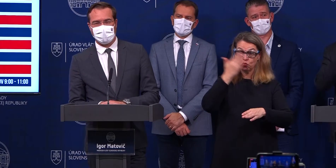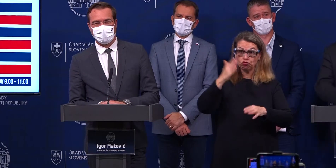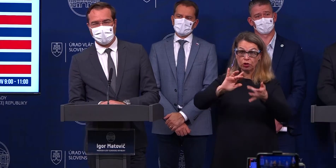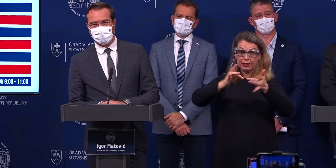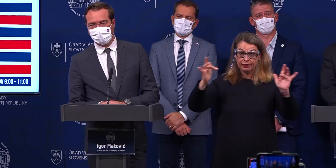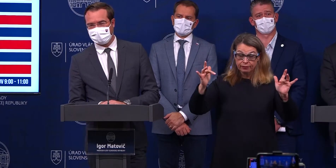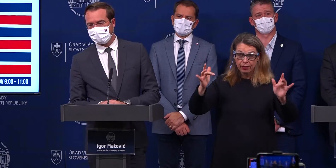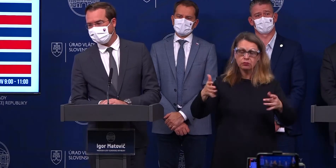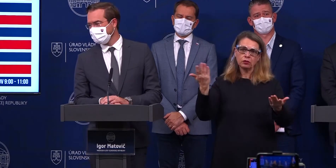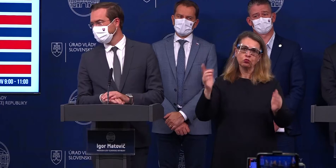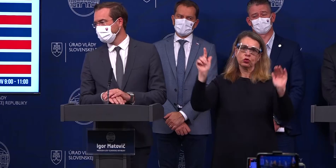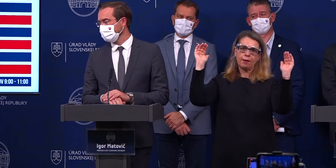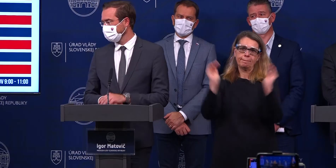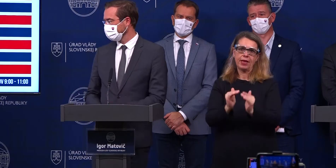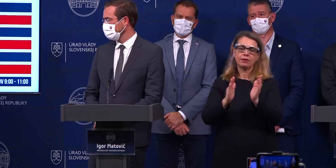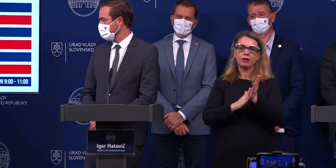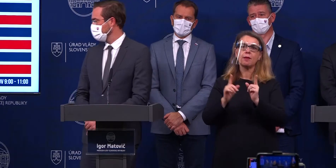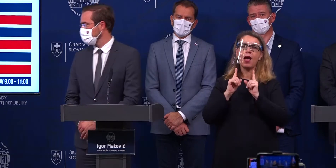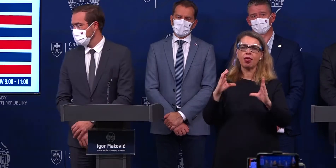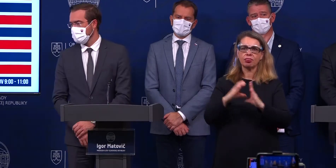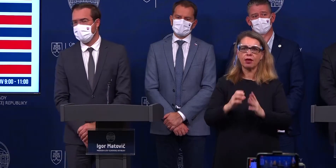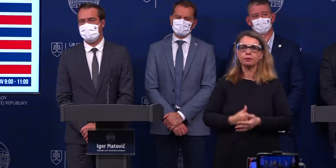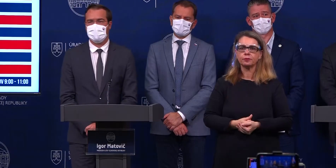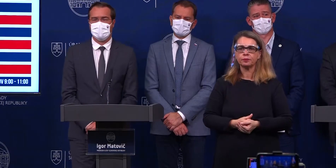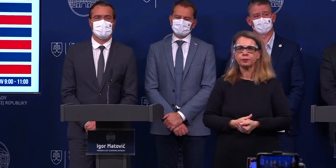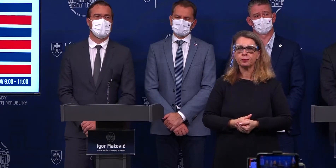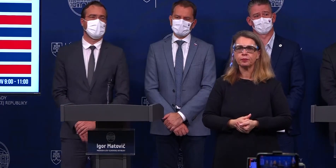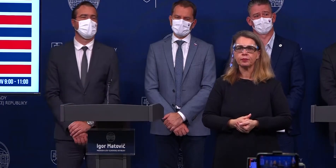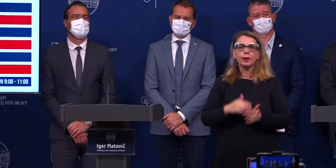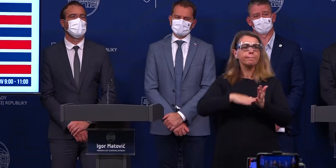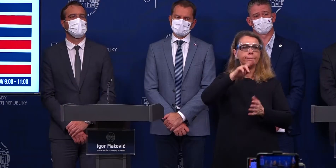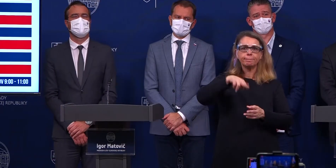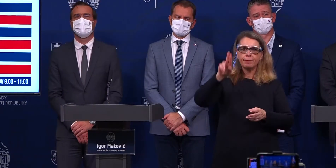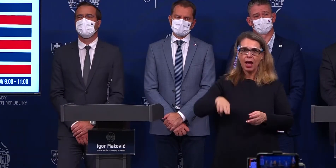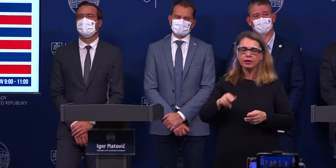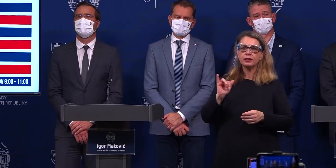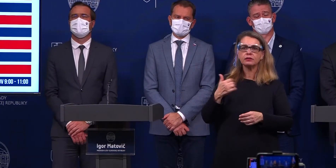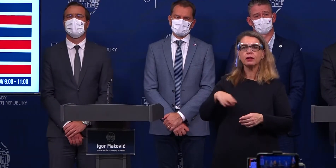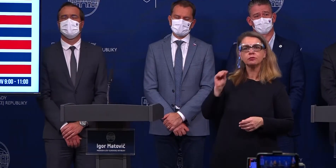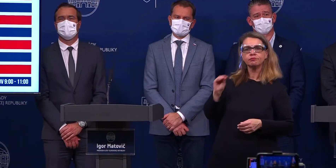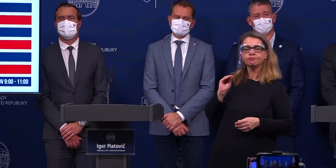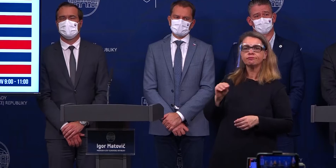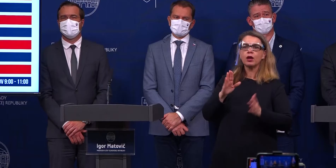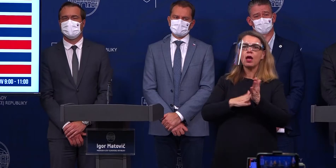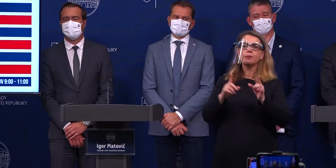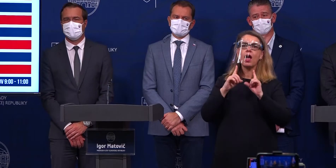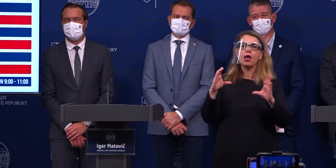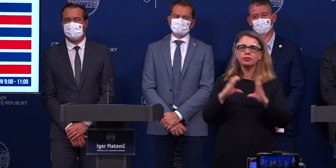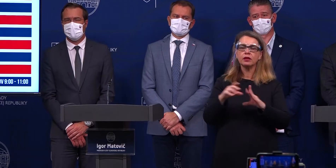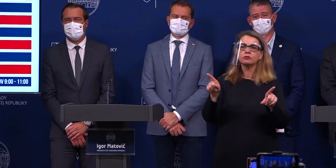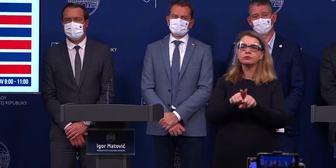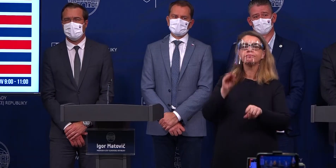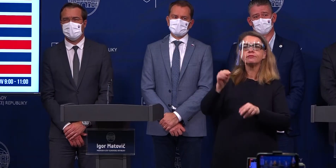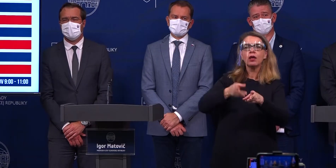MHD doprave. Ďakujem. Televízia Markyza. Ja by som sa ešte chcel spýtať o tej MHD doprave, takisto